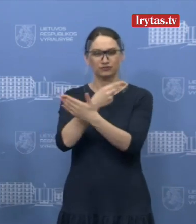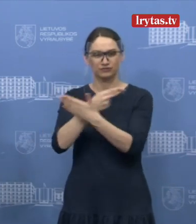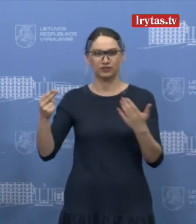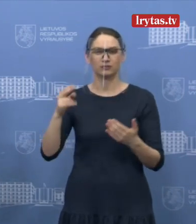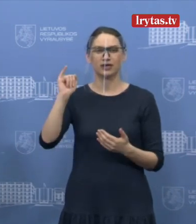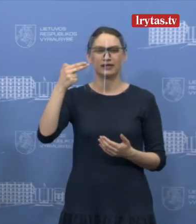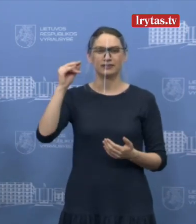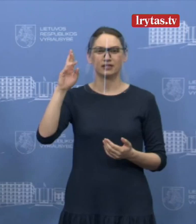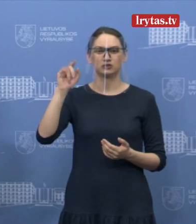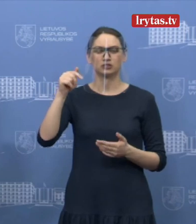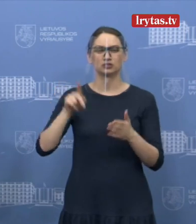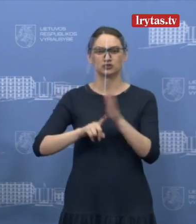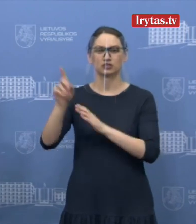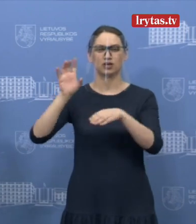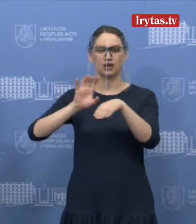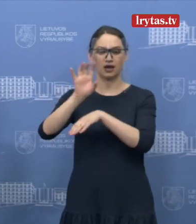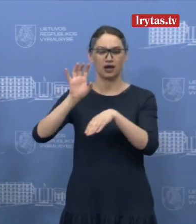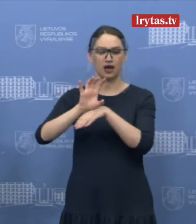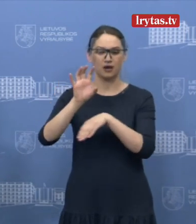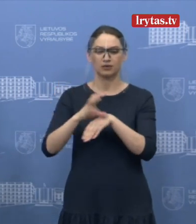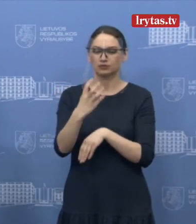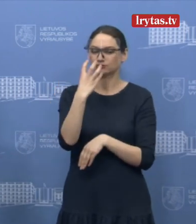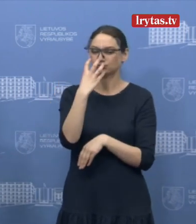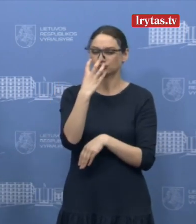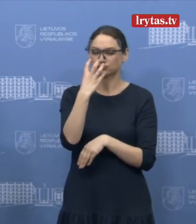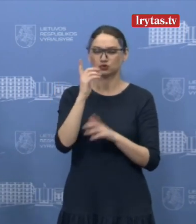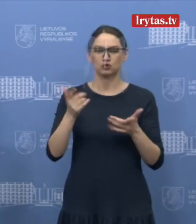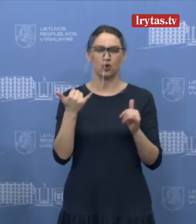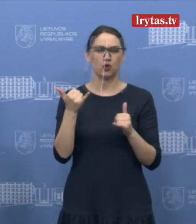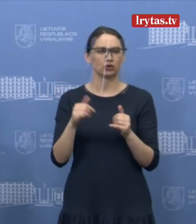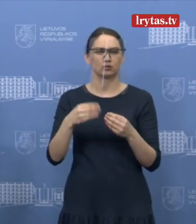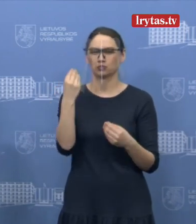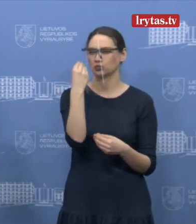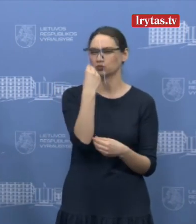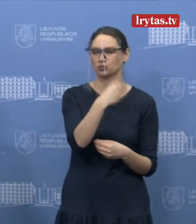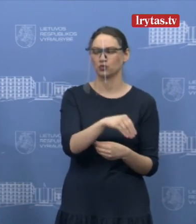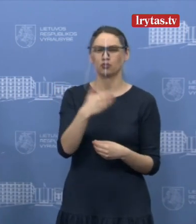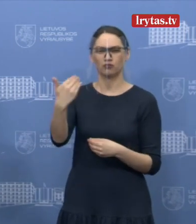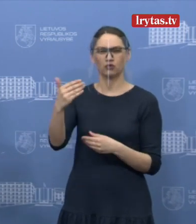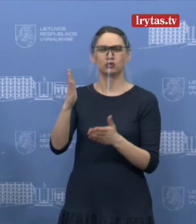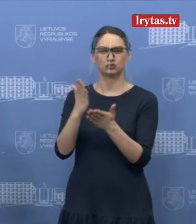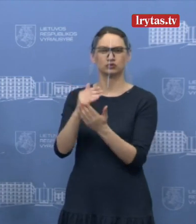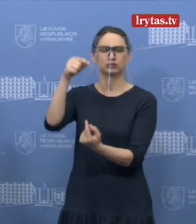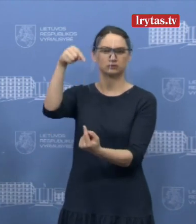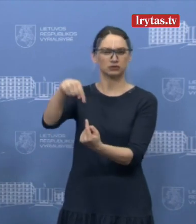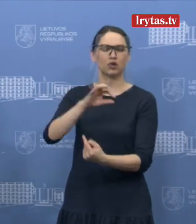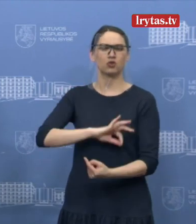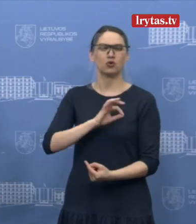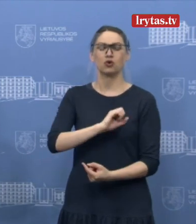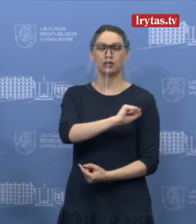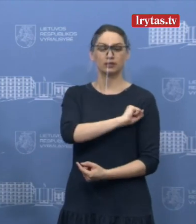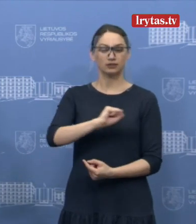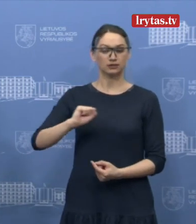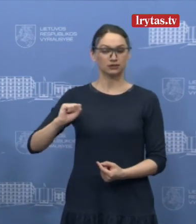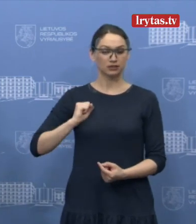pradėjo Lietuvai gaminti respiratorius labai aukštos kokybės. Tai yra gydytojams skirti respiratoriai,